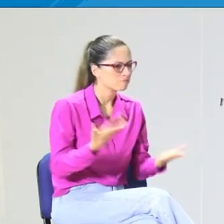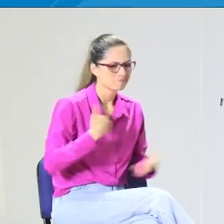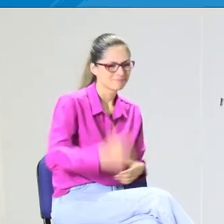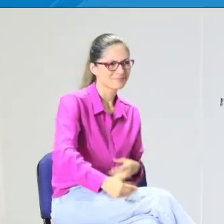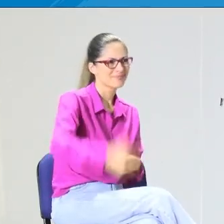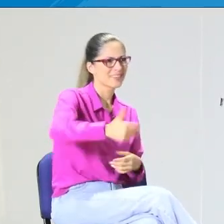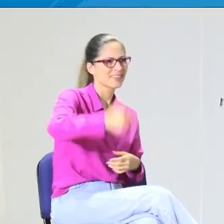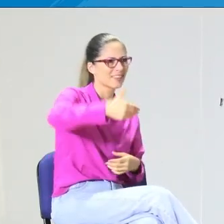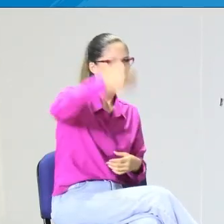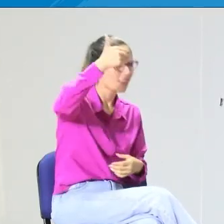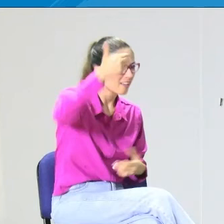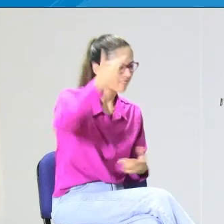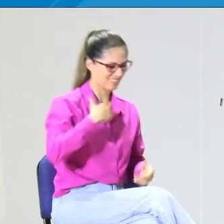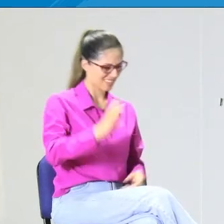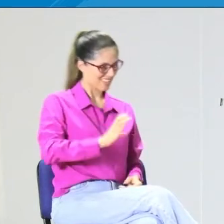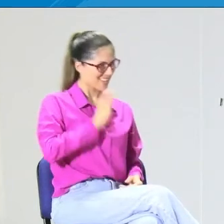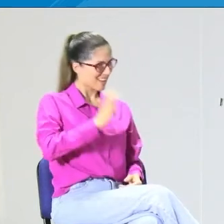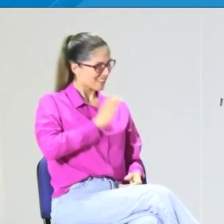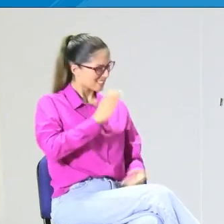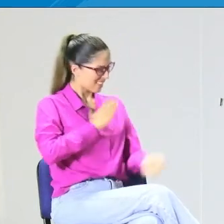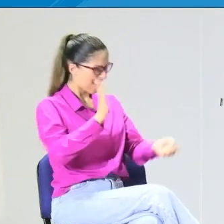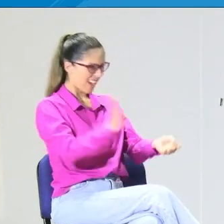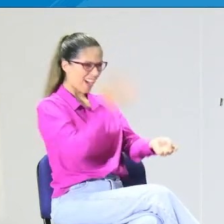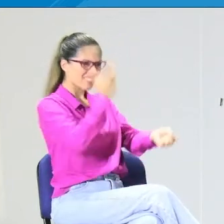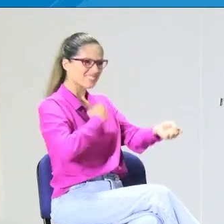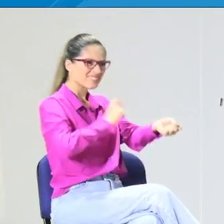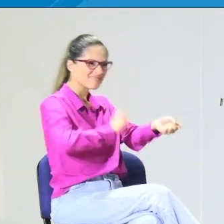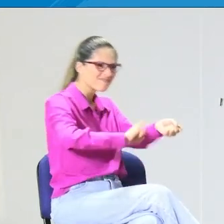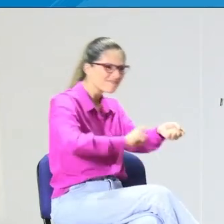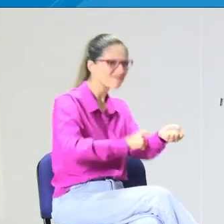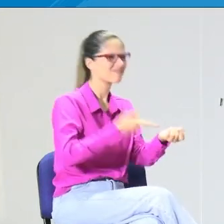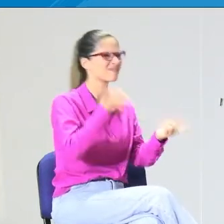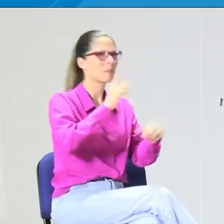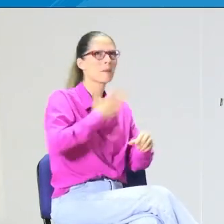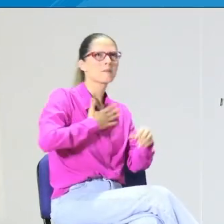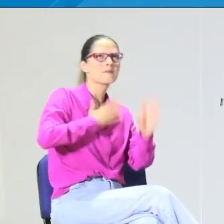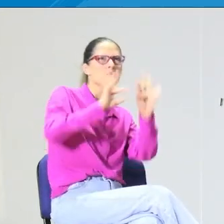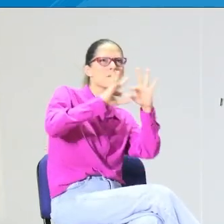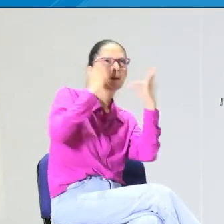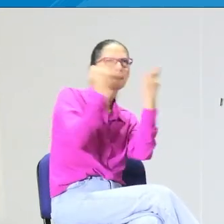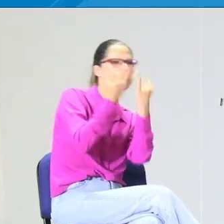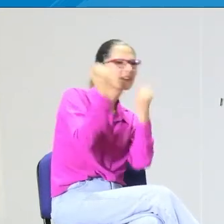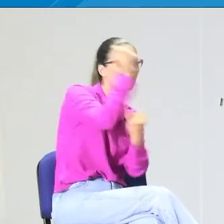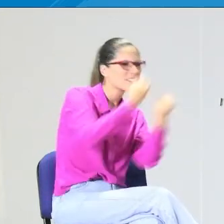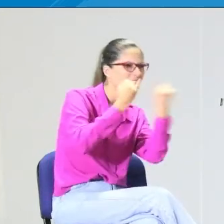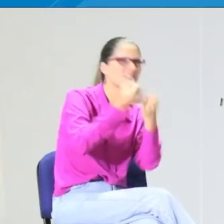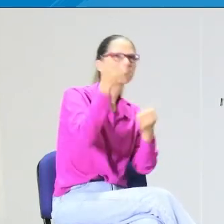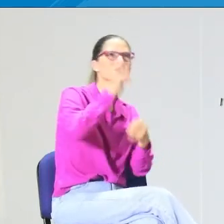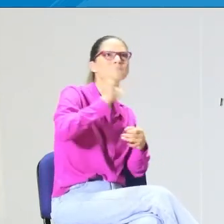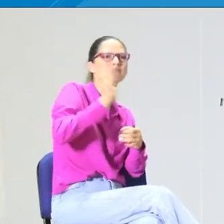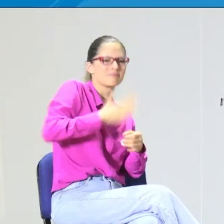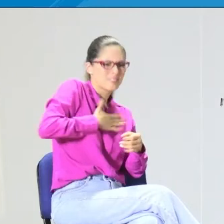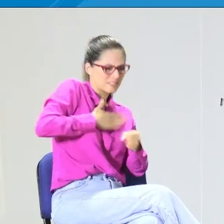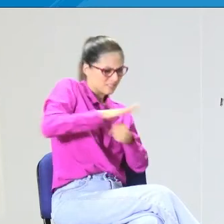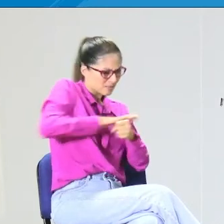de su entorno. Y luego empiezan a desarrollarse, a reconocer características como la personalidad,